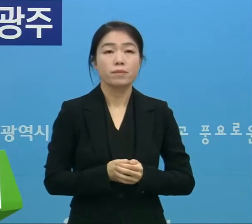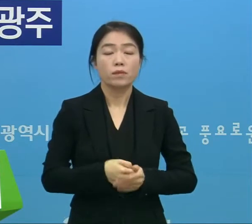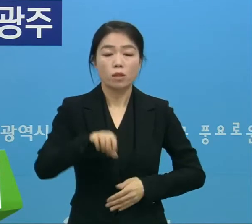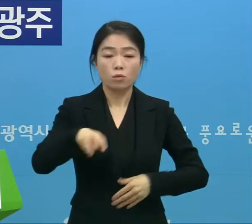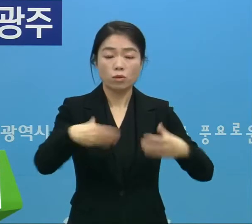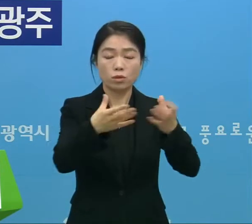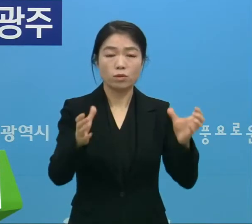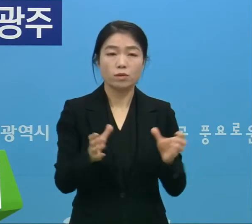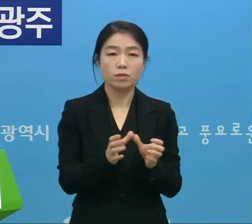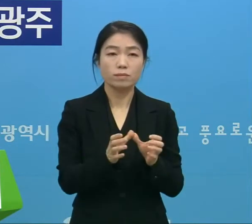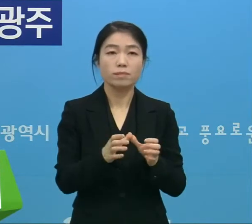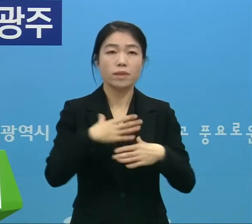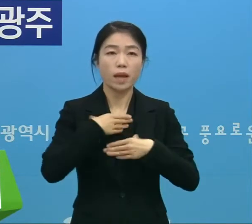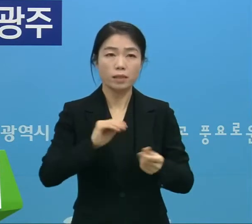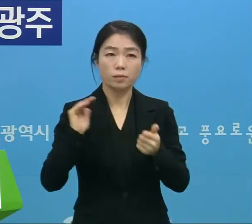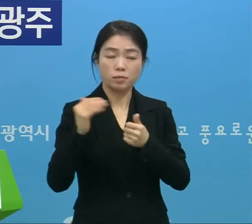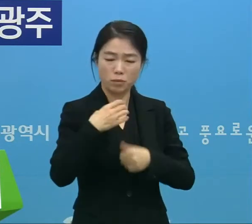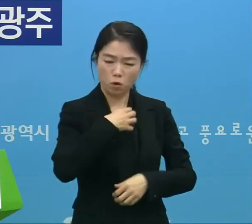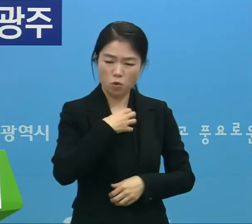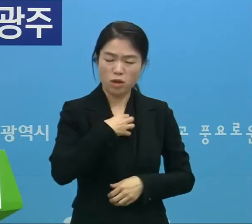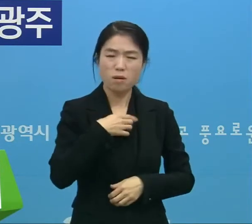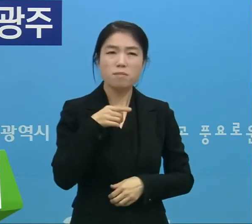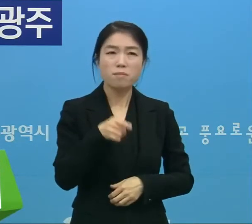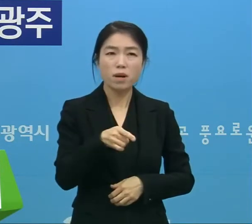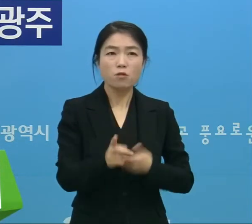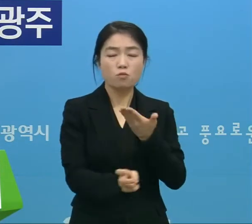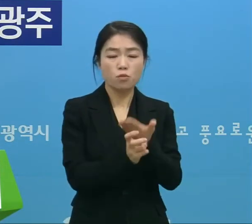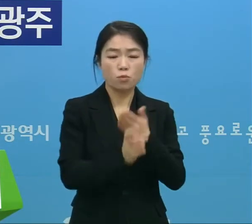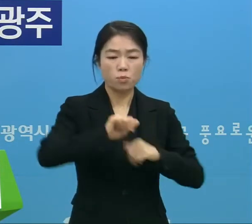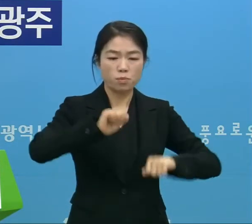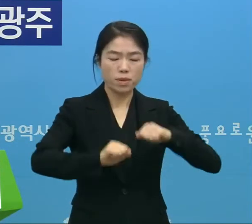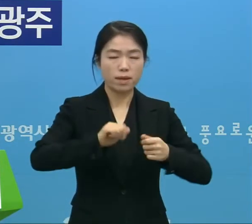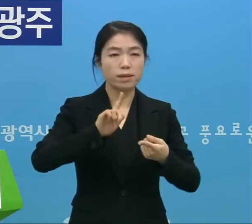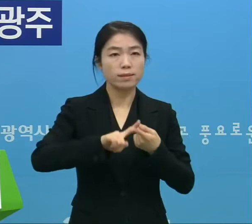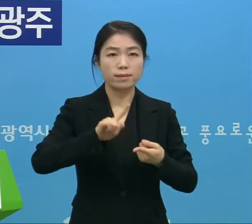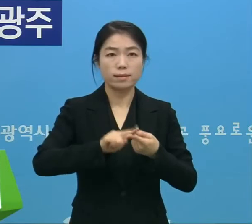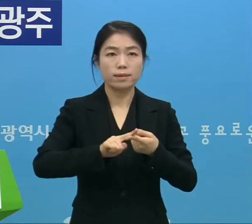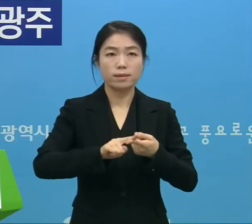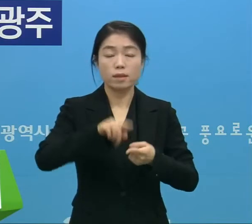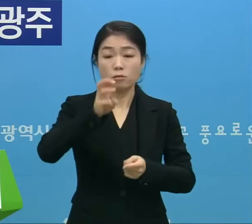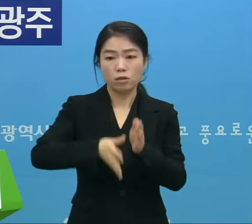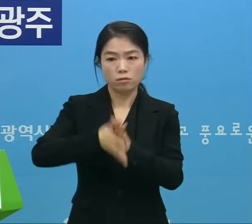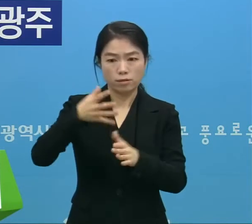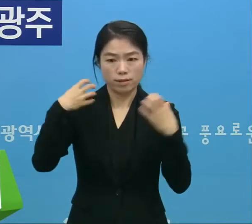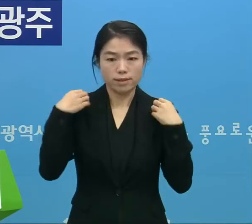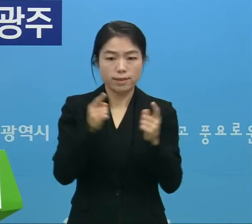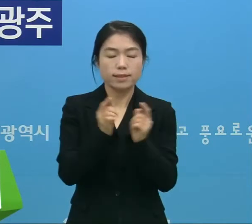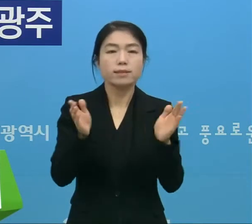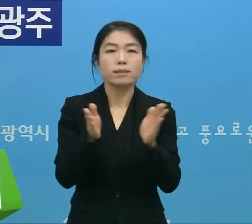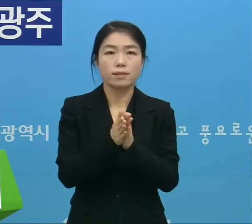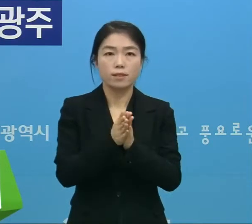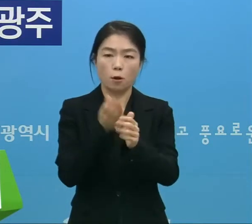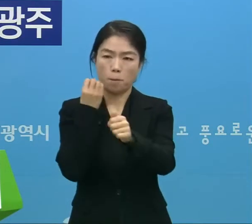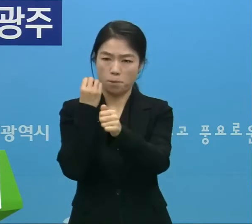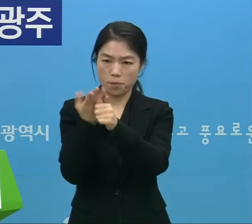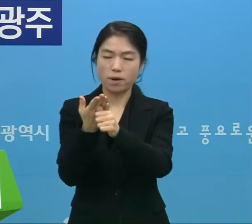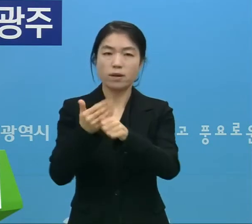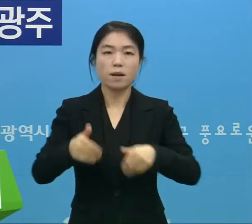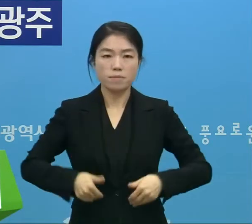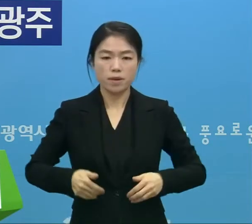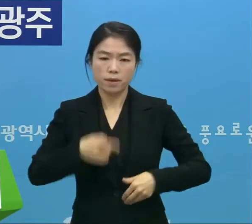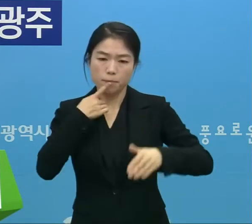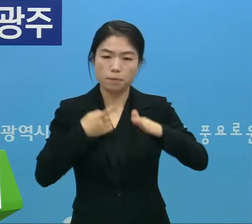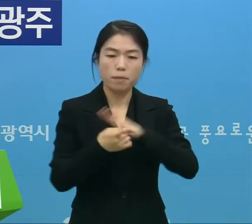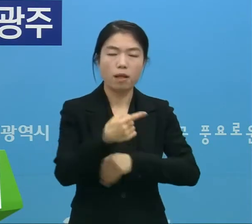광주 공동체의 안전을 위협하는 불법 행위에 대해서는 광주시가 직접 고발 등 필요한